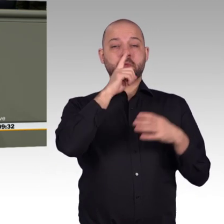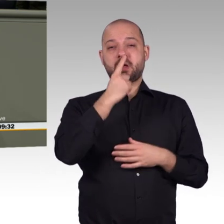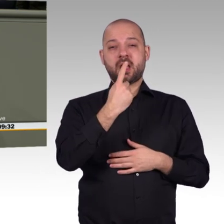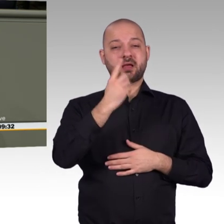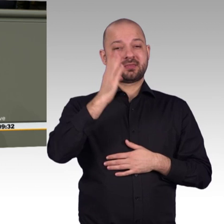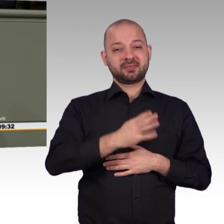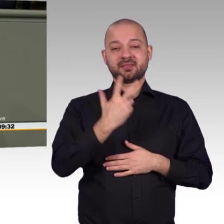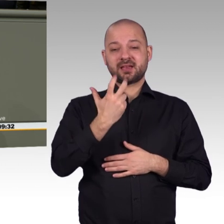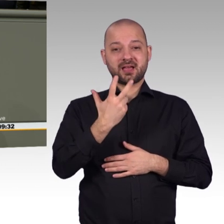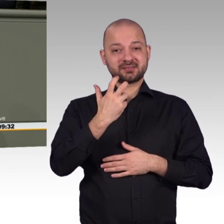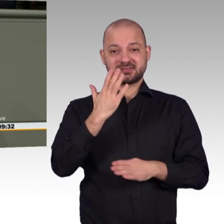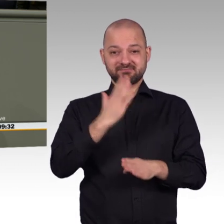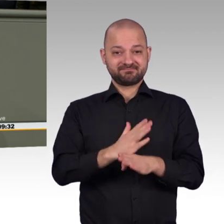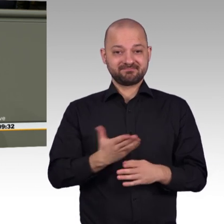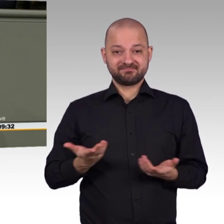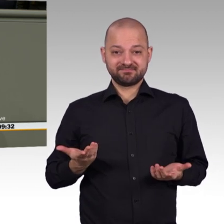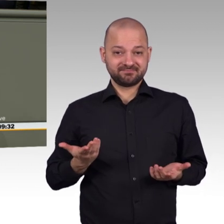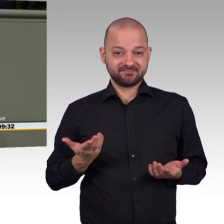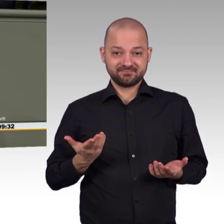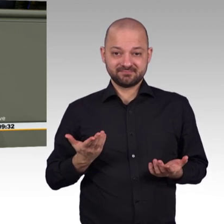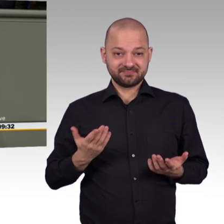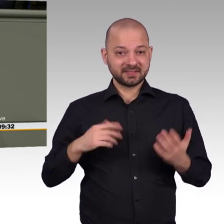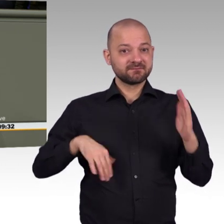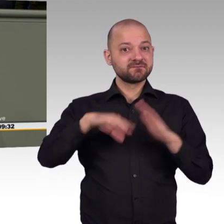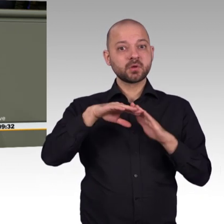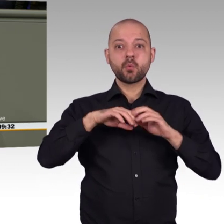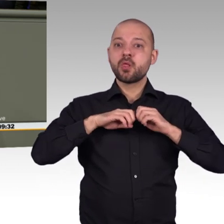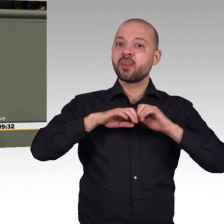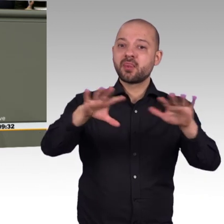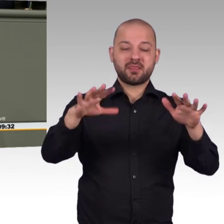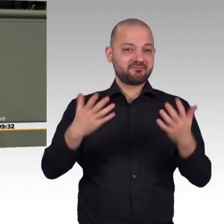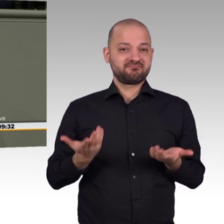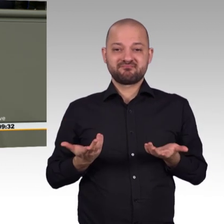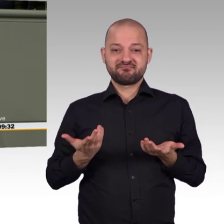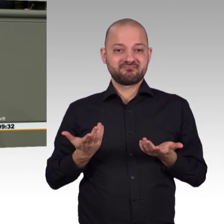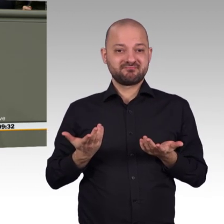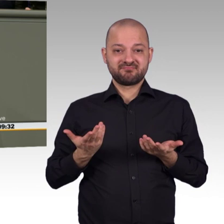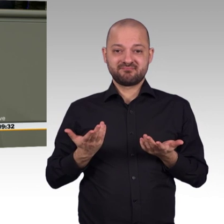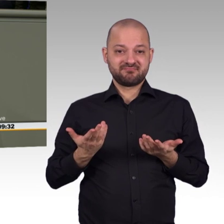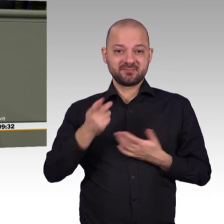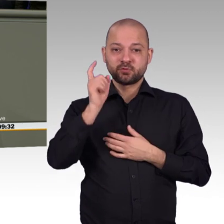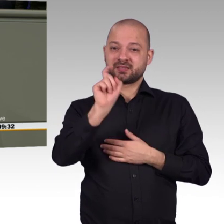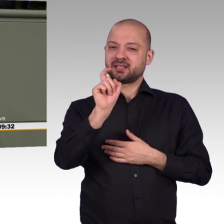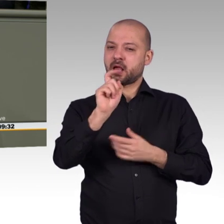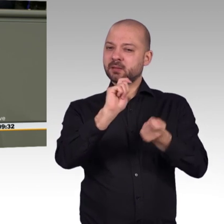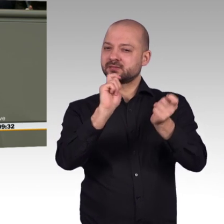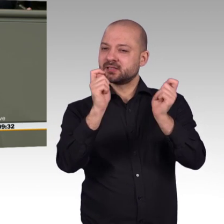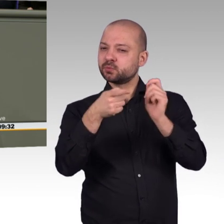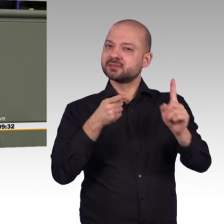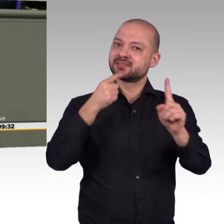staatliche Fördergelder als die am allerschwersten zugängliche Finanzierungsquelle nennt und jedes zweite soziale Start-up